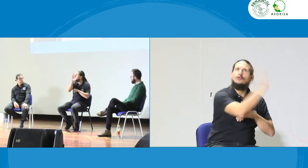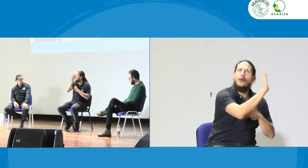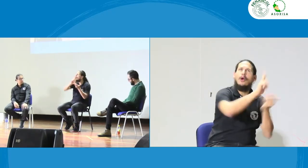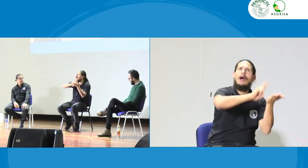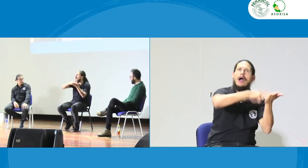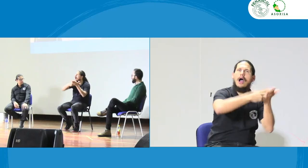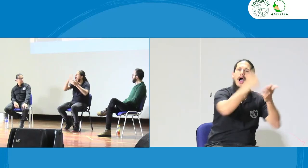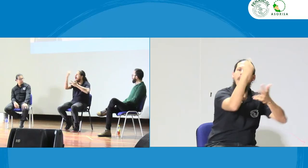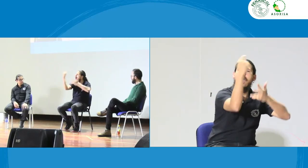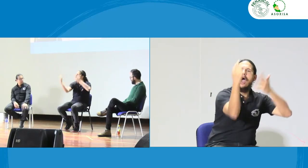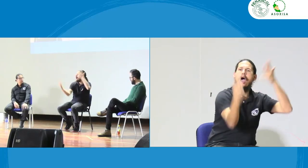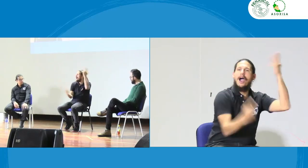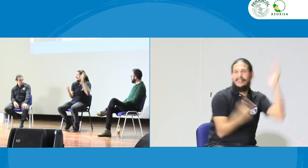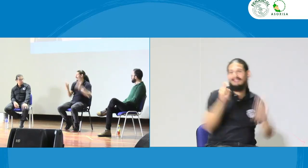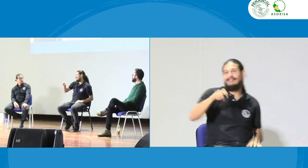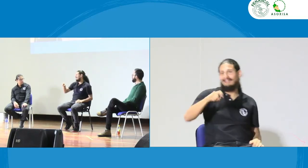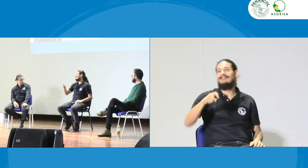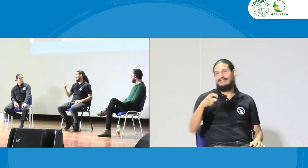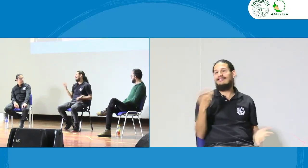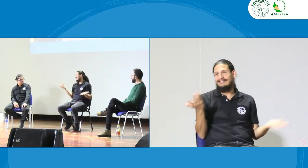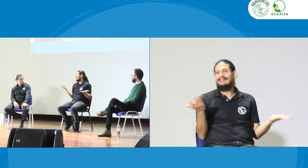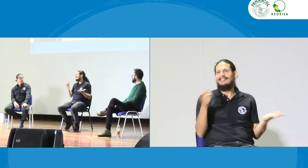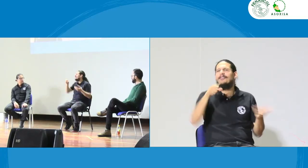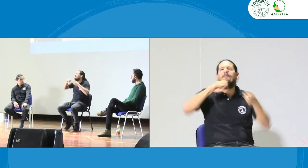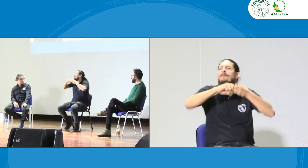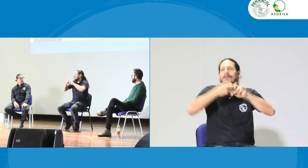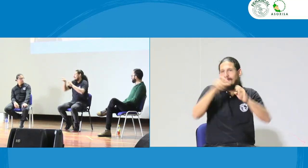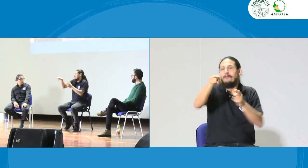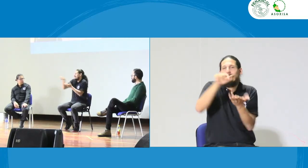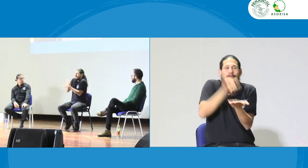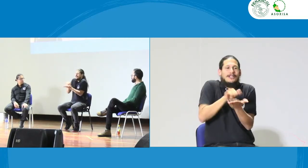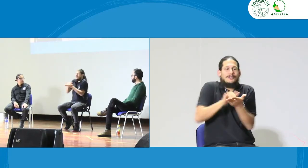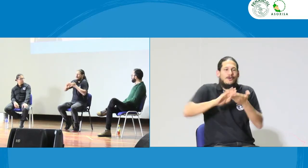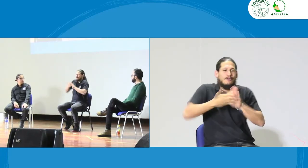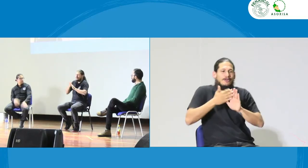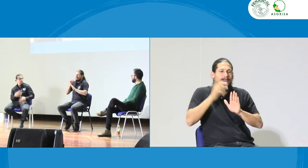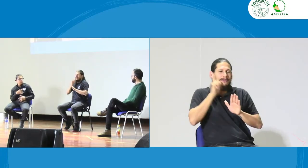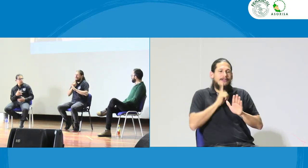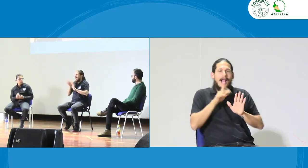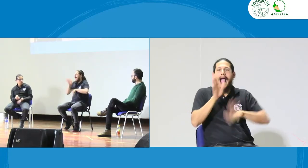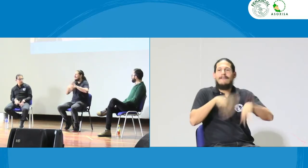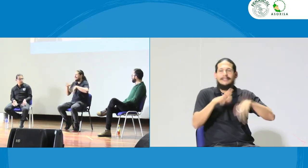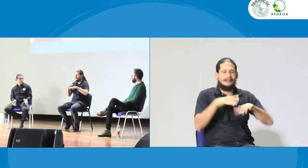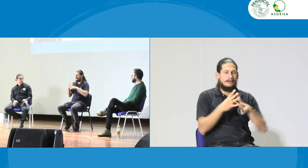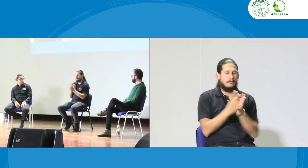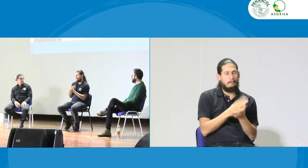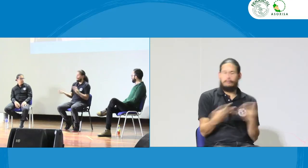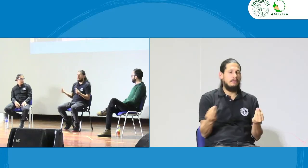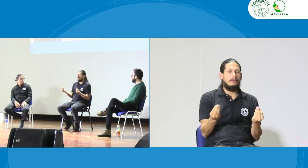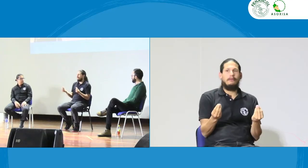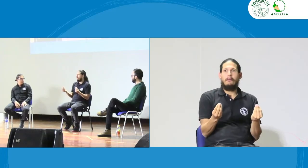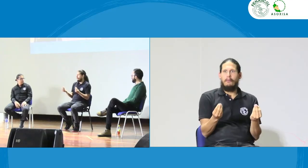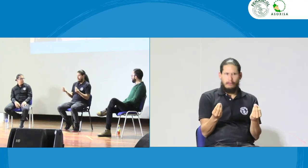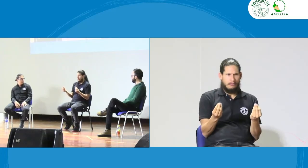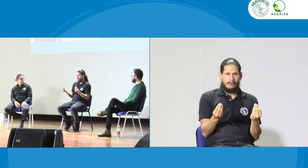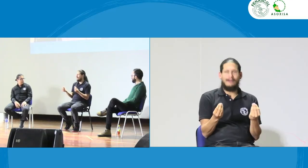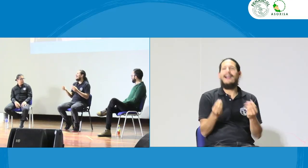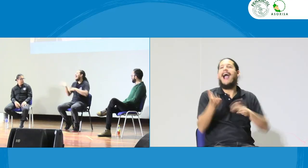educar y también hay que enseñar a las personas sordas para que sepan ah claro un servicio de interpretación consta de esto esto es es importantísimo